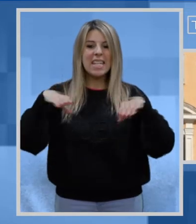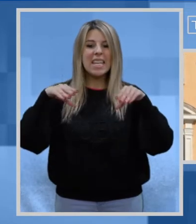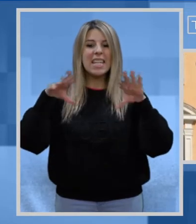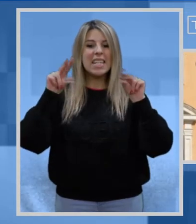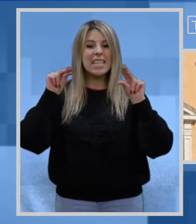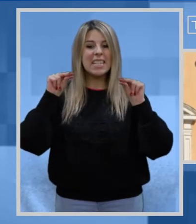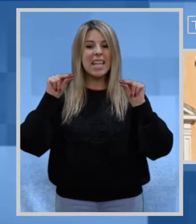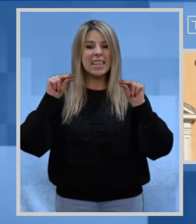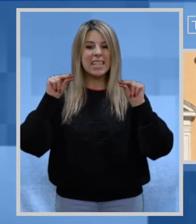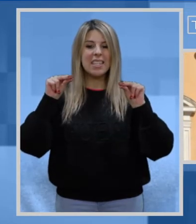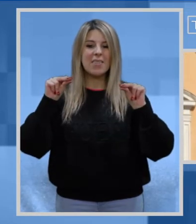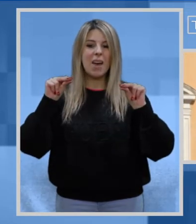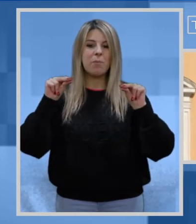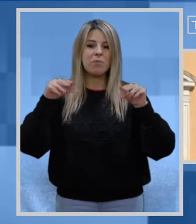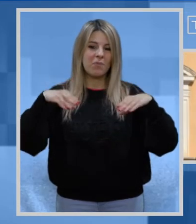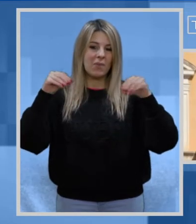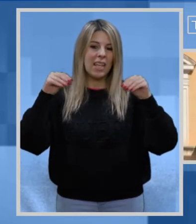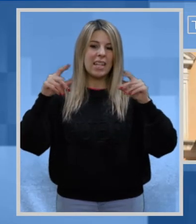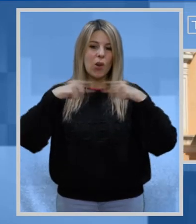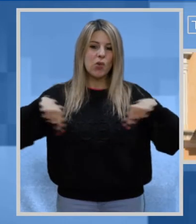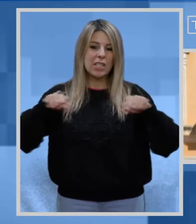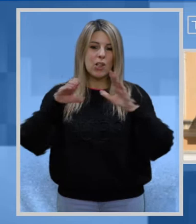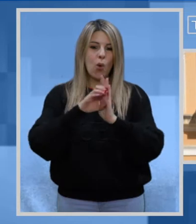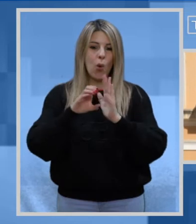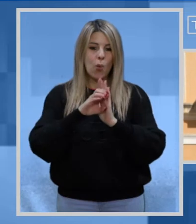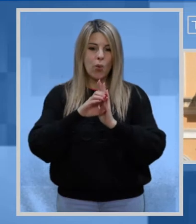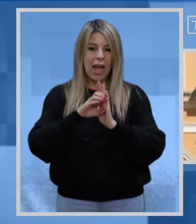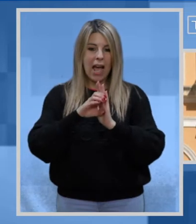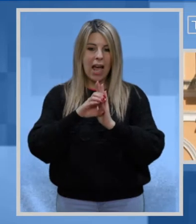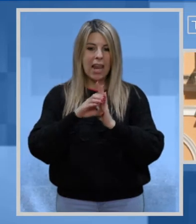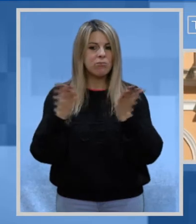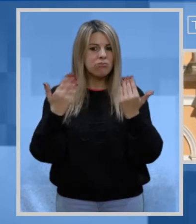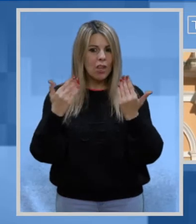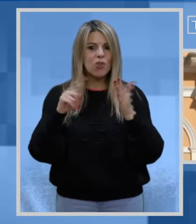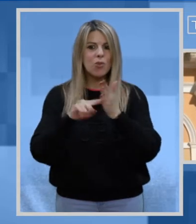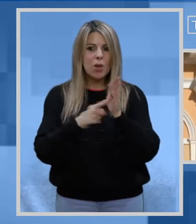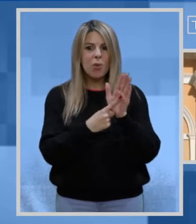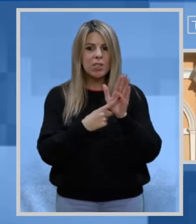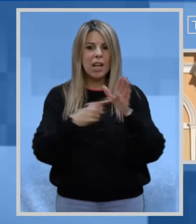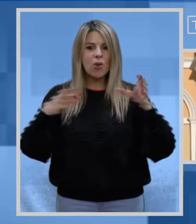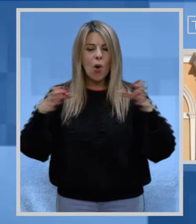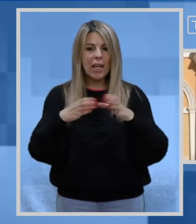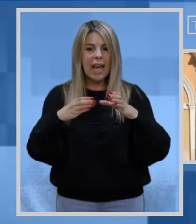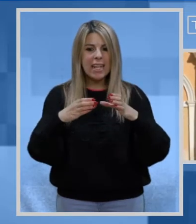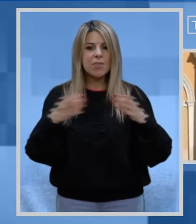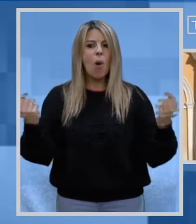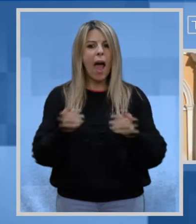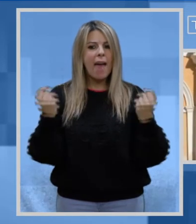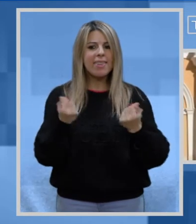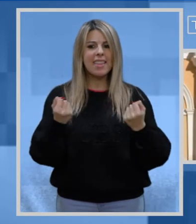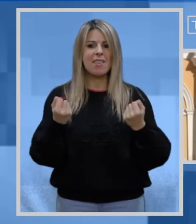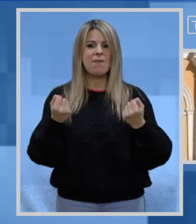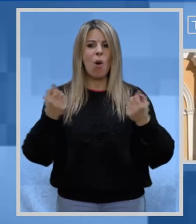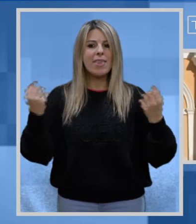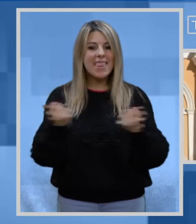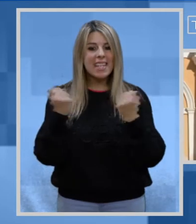istituita una decina di anni fa su iniziativa del Consiglio Comunale e da subito ha dimostrato di essere un organismo particolarmente attivo,